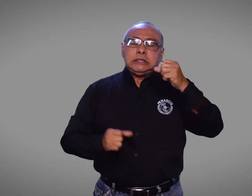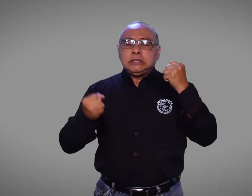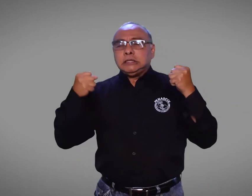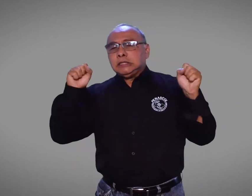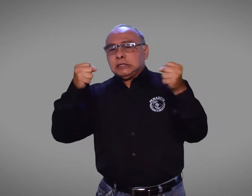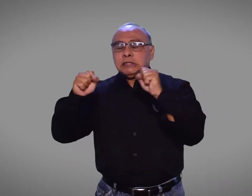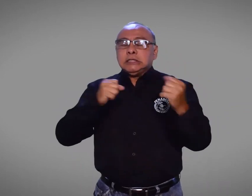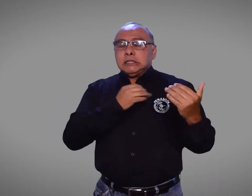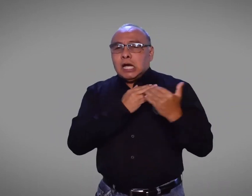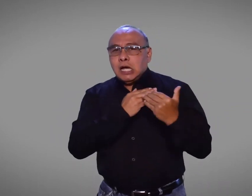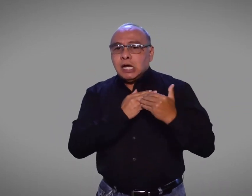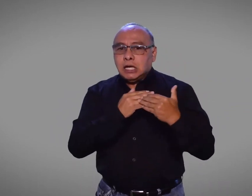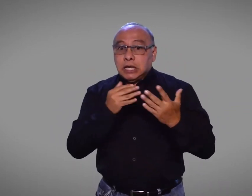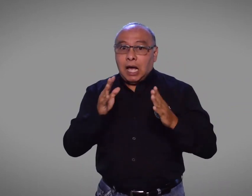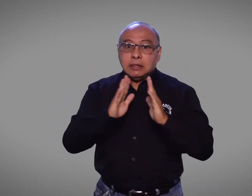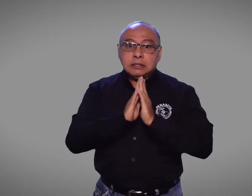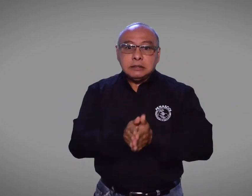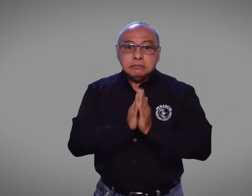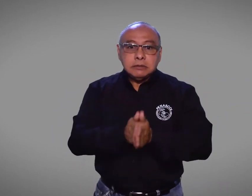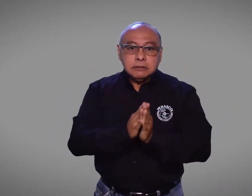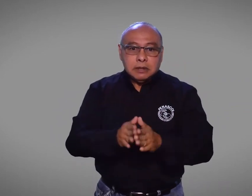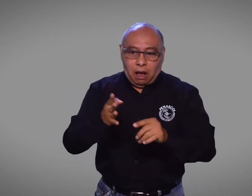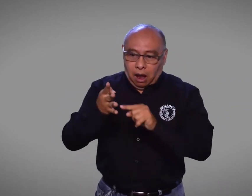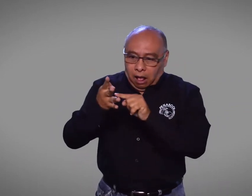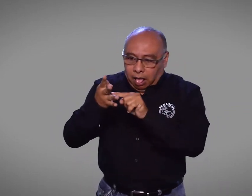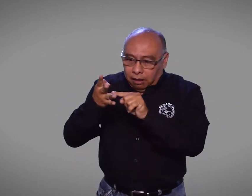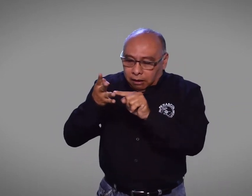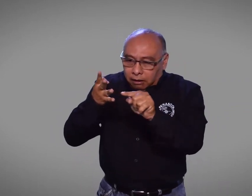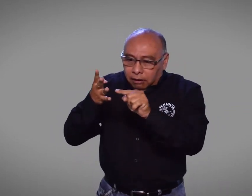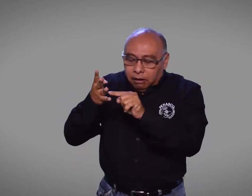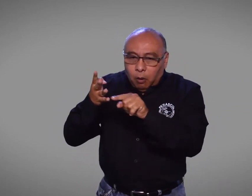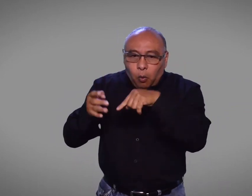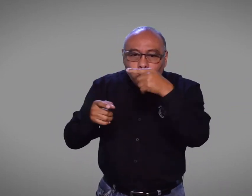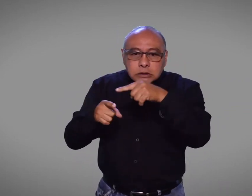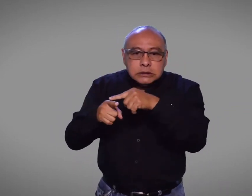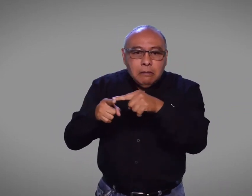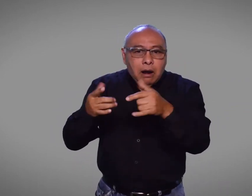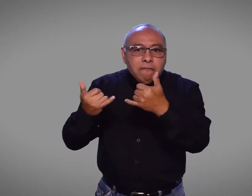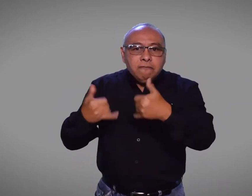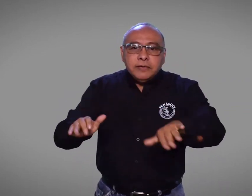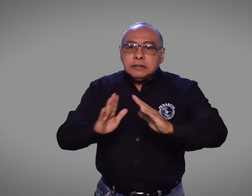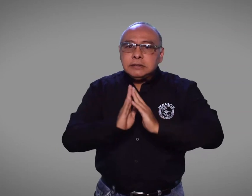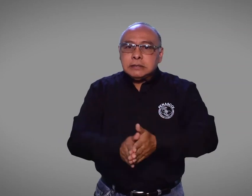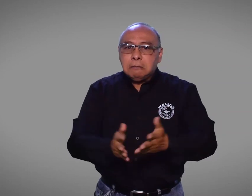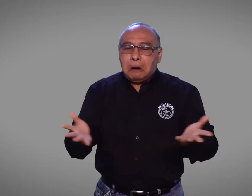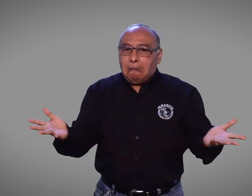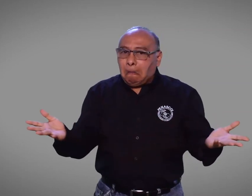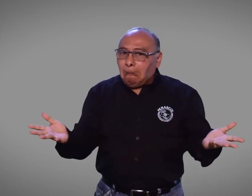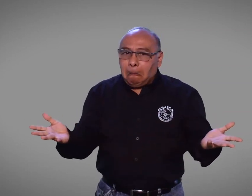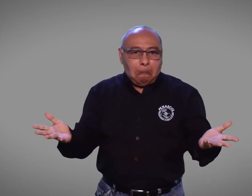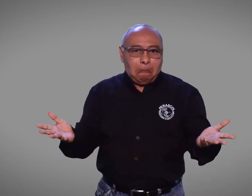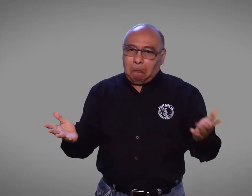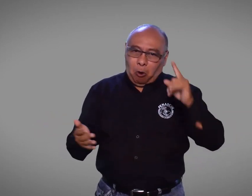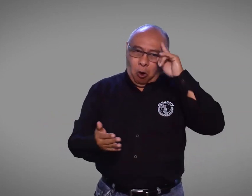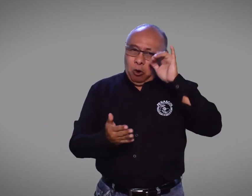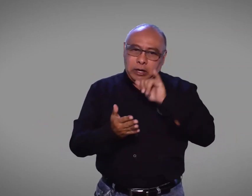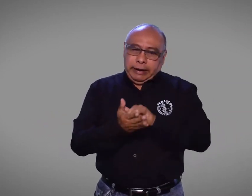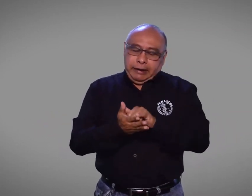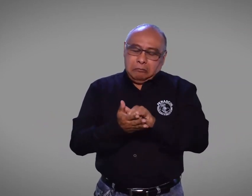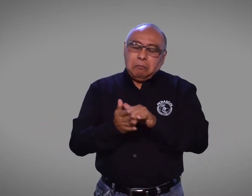nos dicen que ya es diciembre, no se ha dado cumplimiento a la publicación de la resolución, es la última semana de diciembre, y bueno,